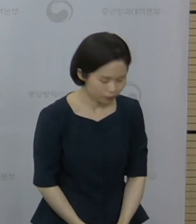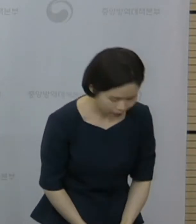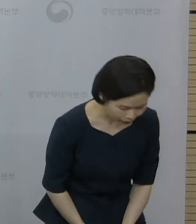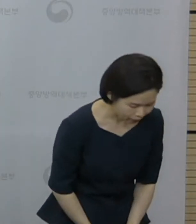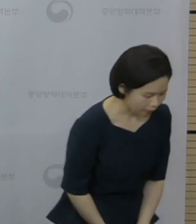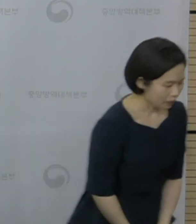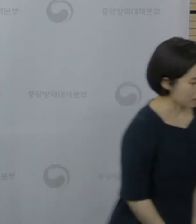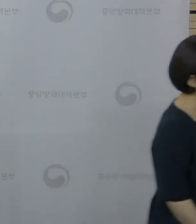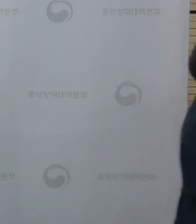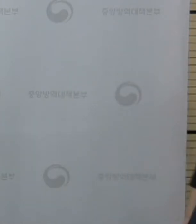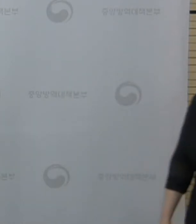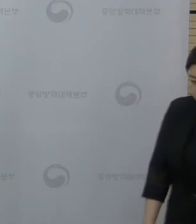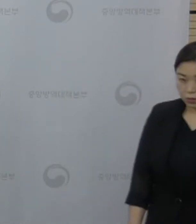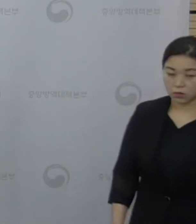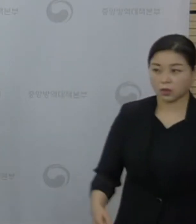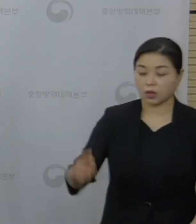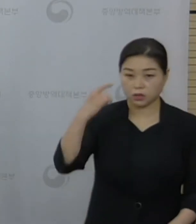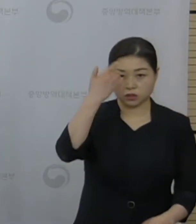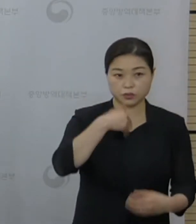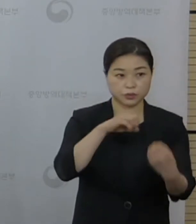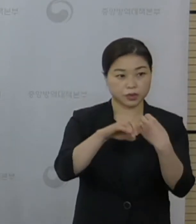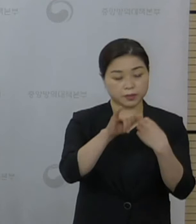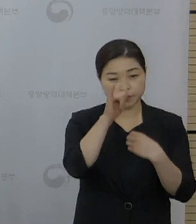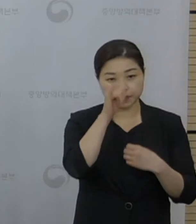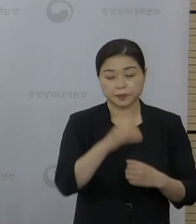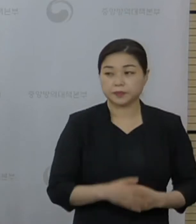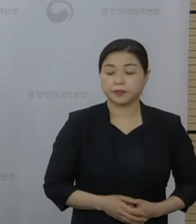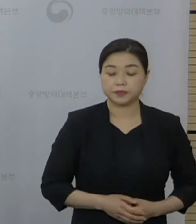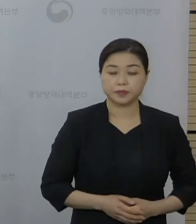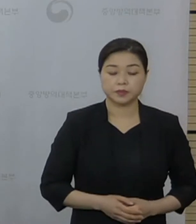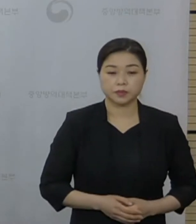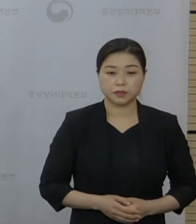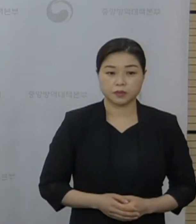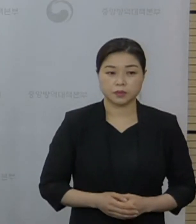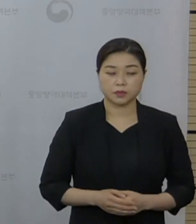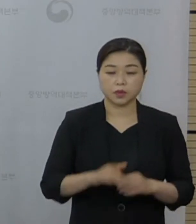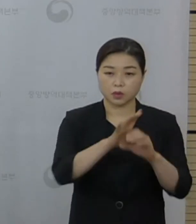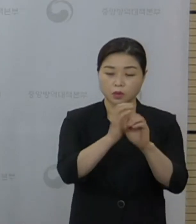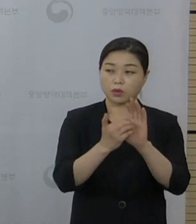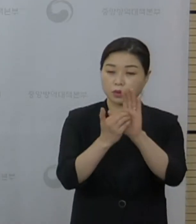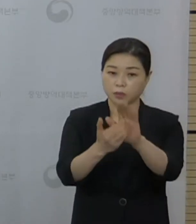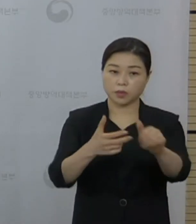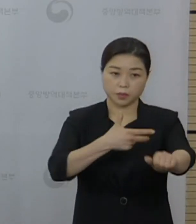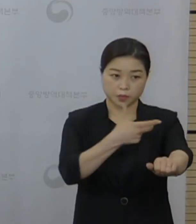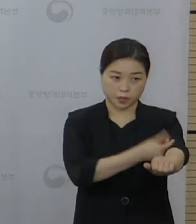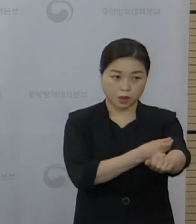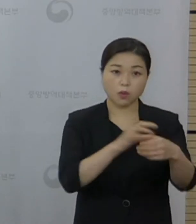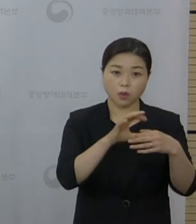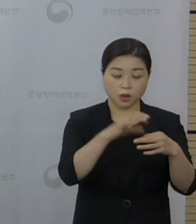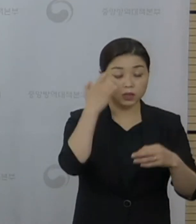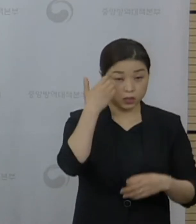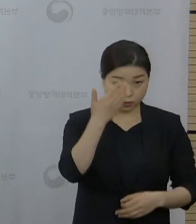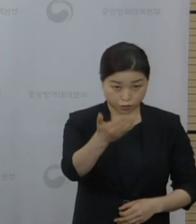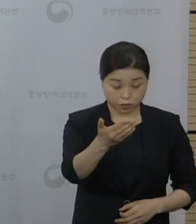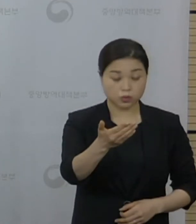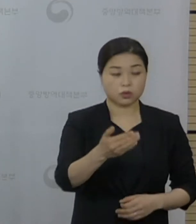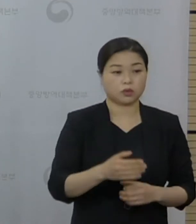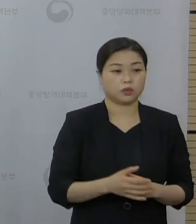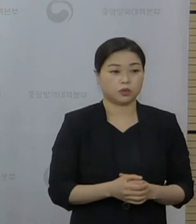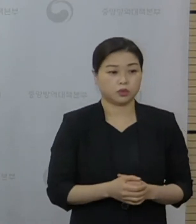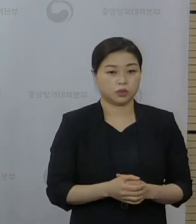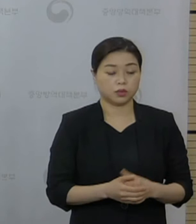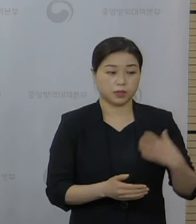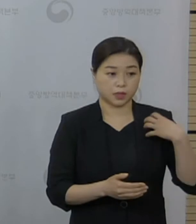보내준 기자님들 질문에 답변 드리겠습니다. 백신 접종과 관련된 내용을 먼저 질문 드리고 담당하시는 반에서